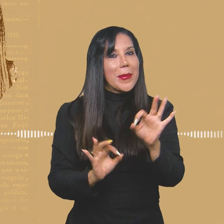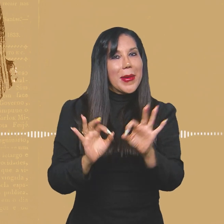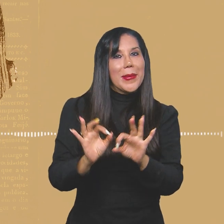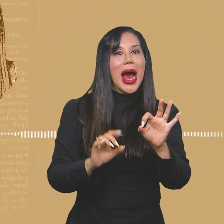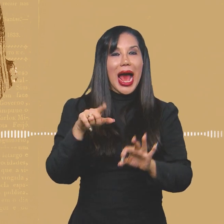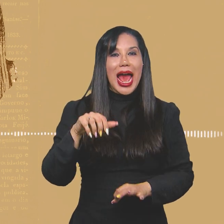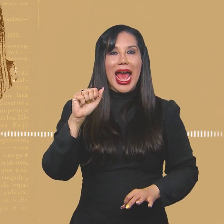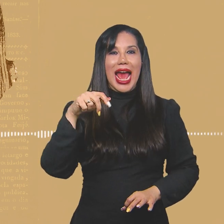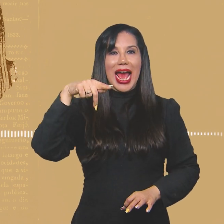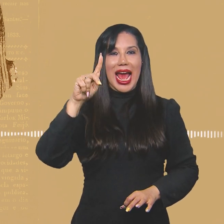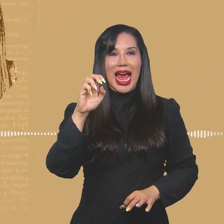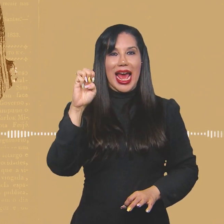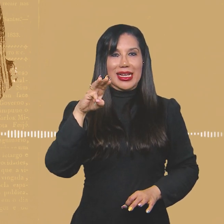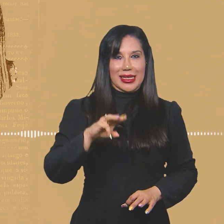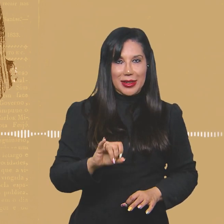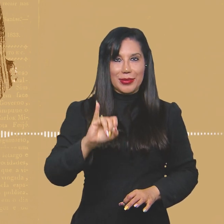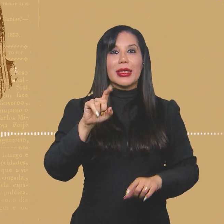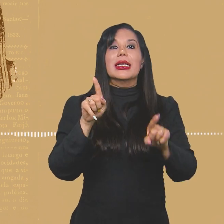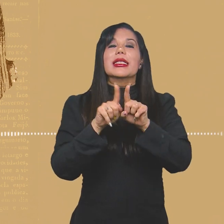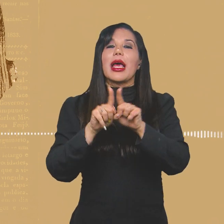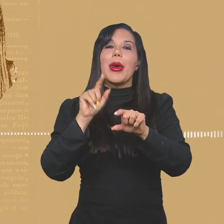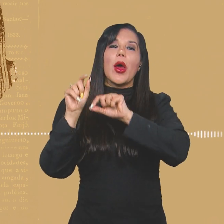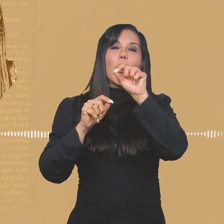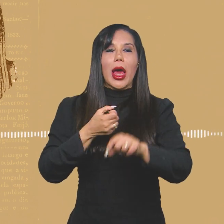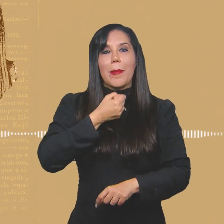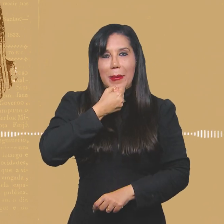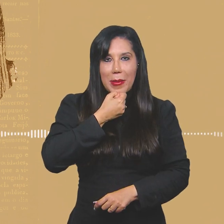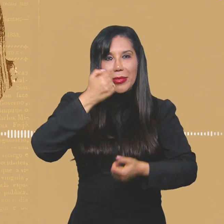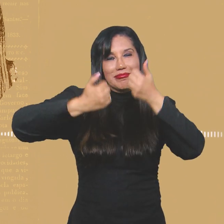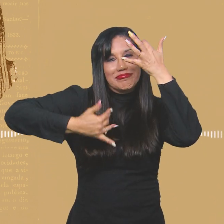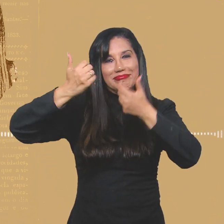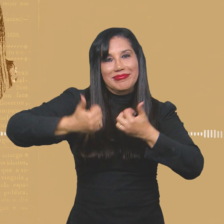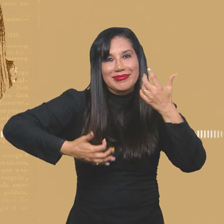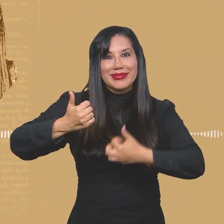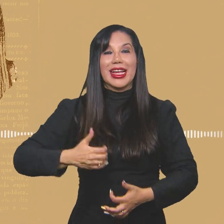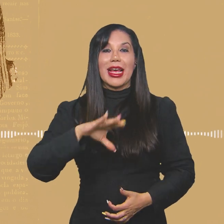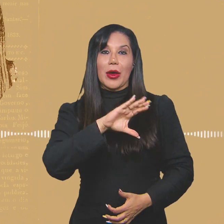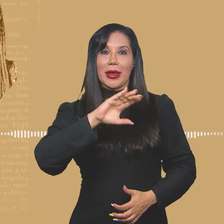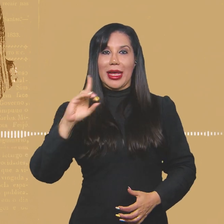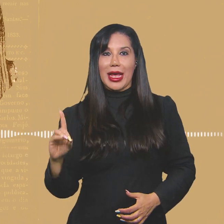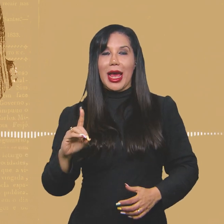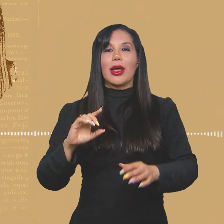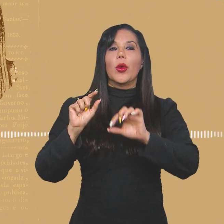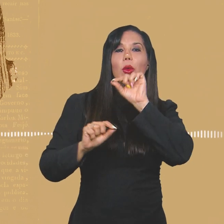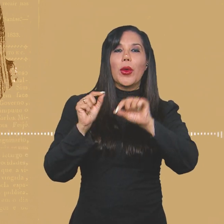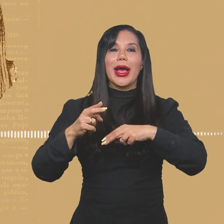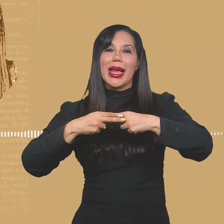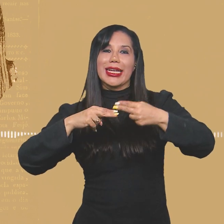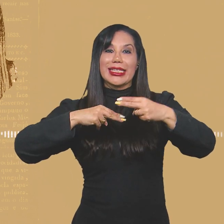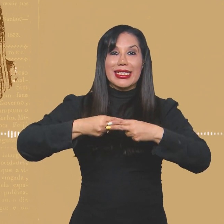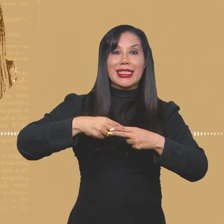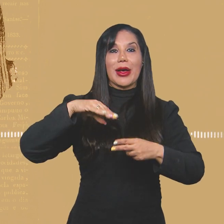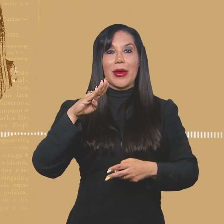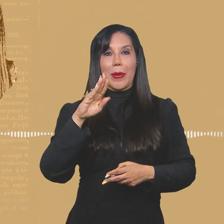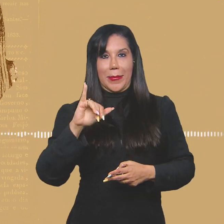A adaptação, roteiro e montagem são de Akemi Nittahara. Ela também participou da locução das Explicações. A